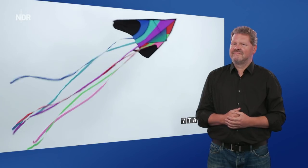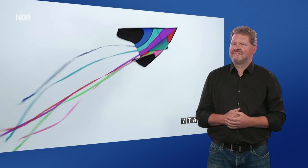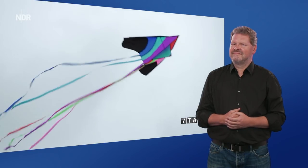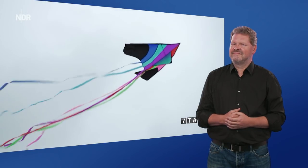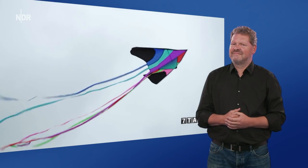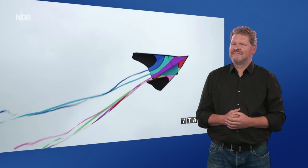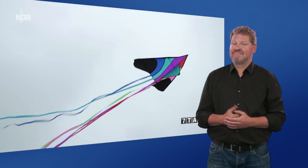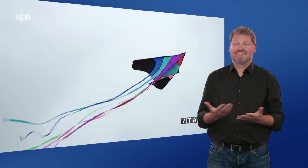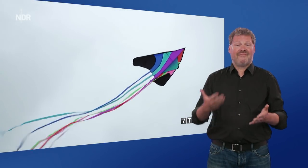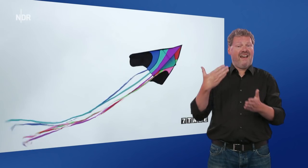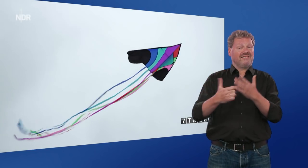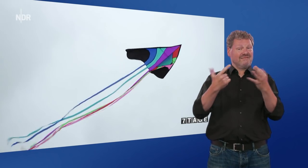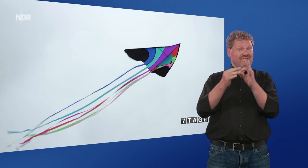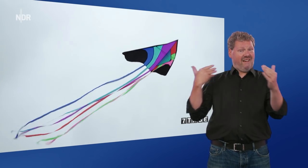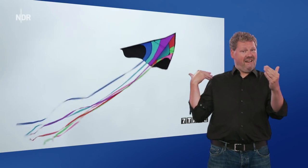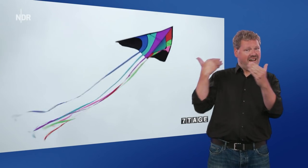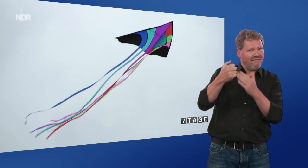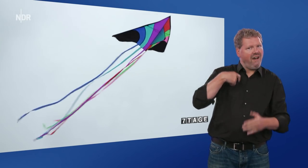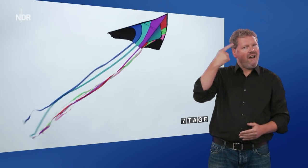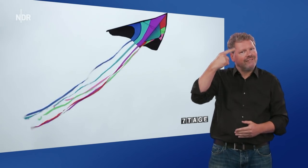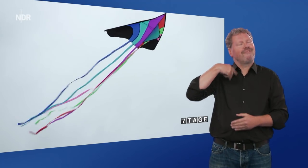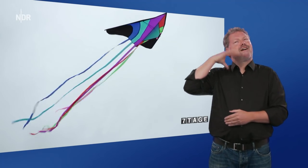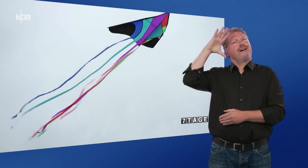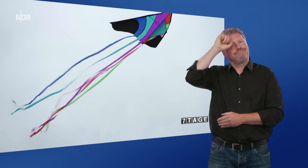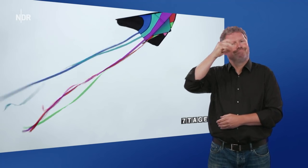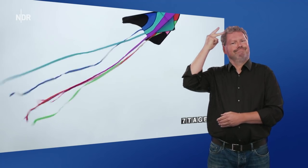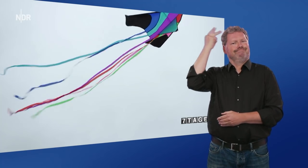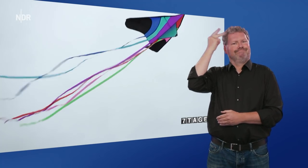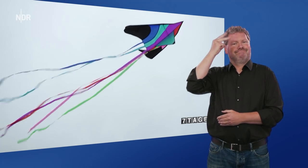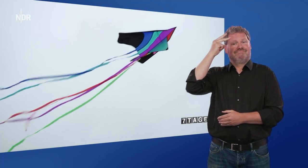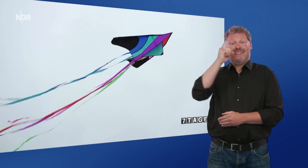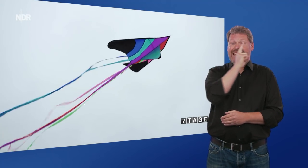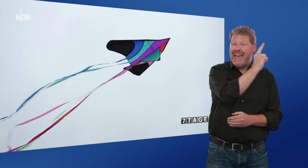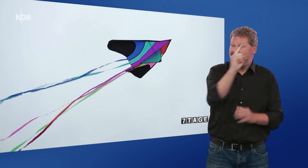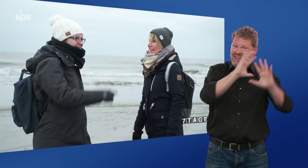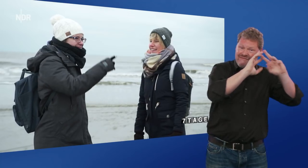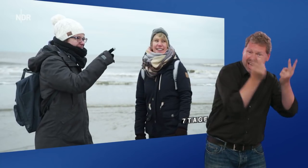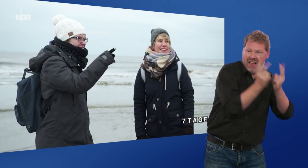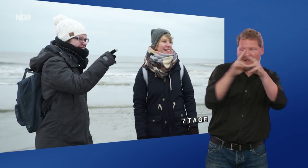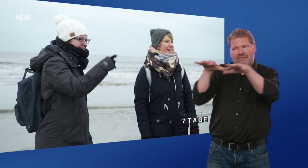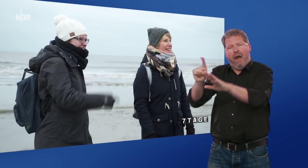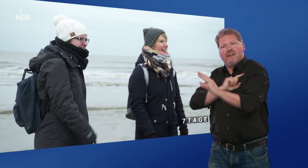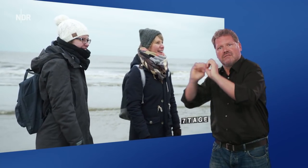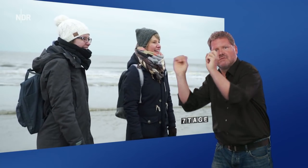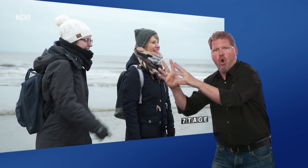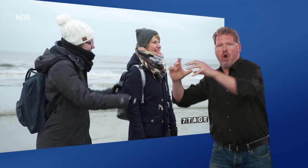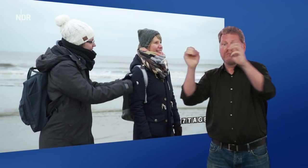In den letzten sieben Tagen habe ich eins verstanden. Jede Welt hat ihren Zauber. Egal, sie laut,